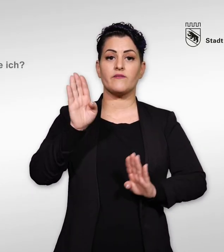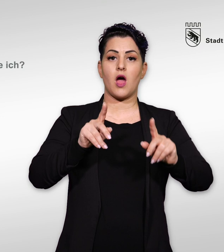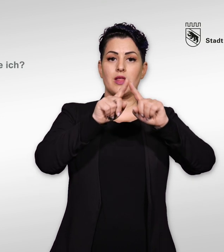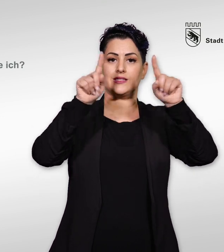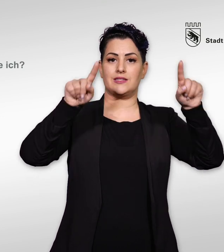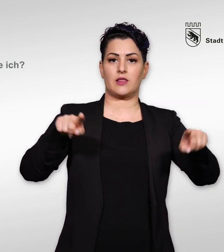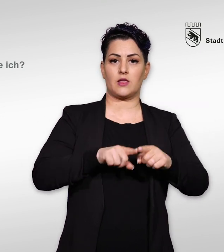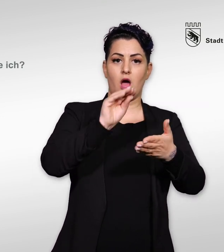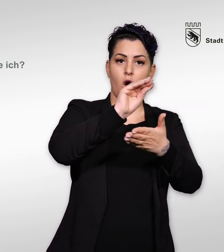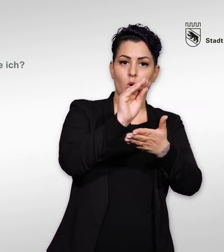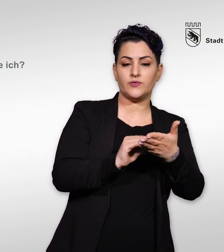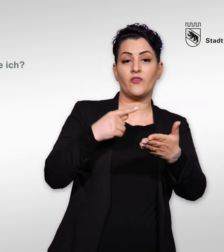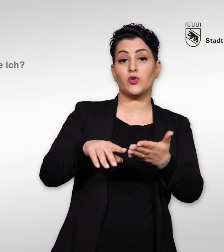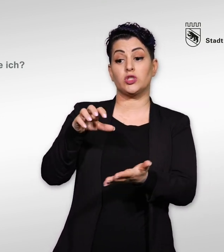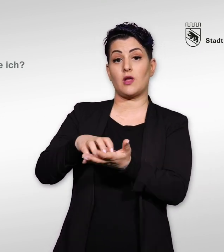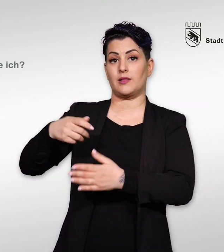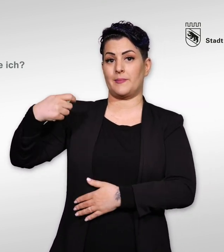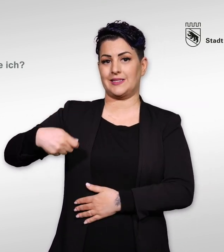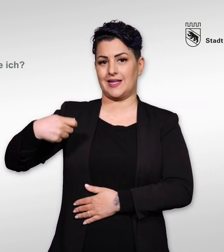Wahlzettel ausfüllen für das Stadtpräsidium.